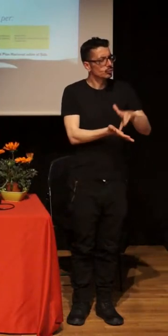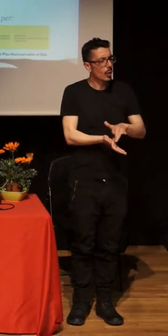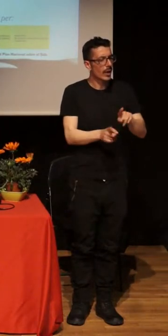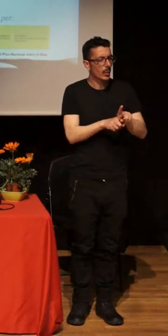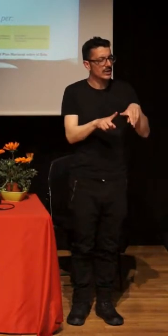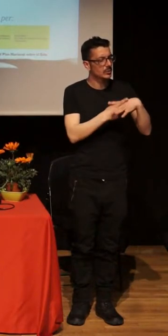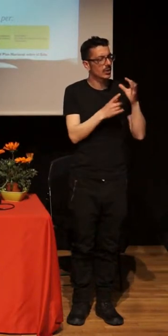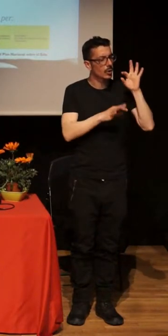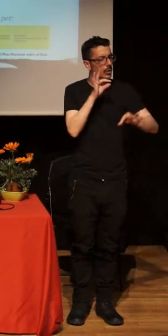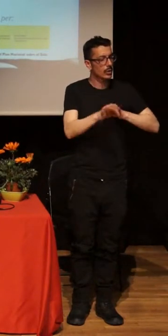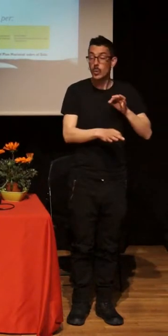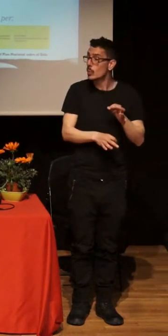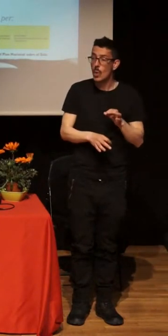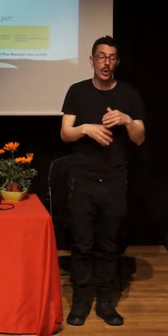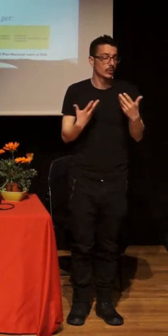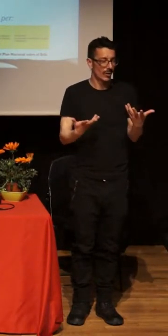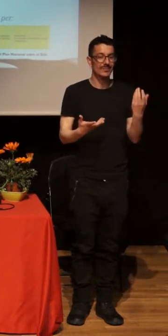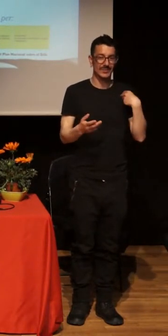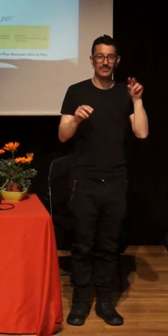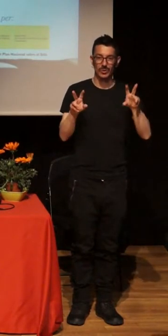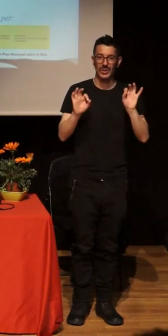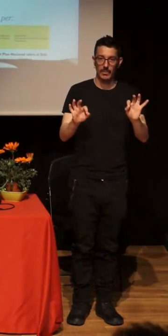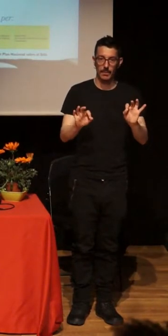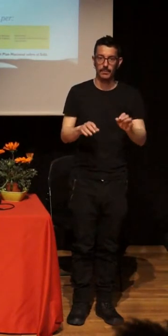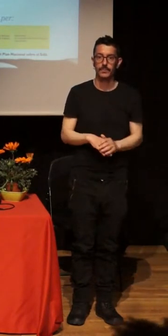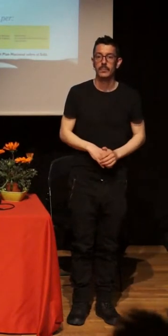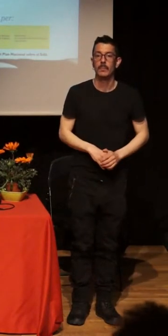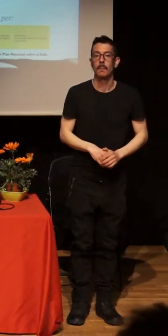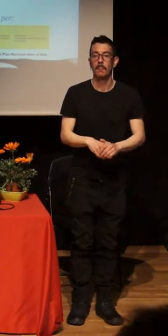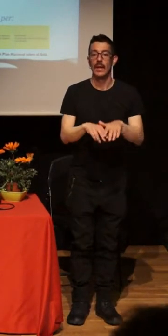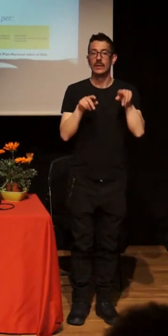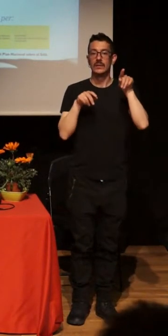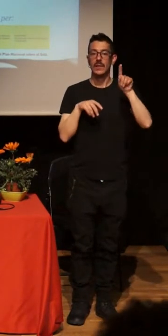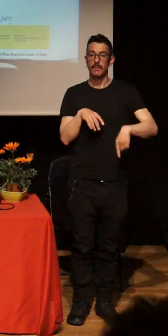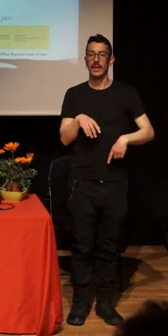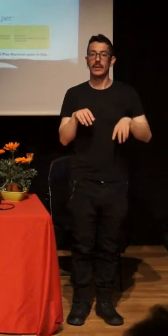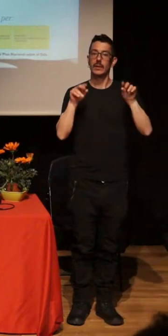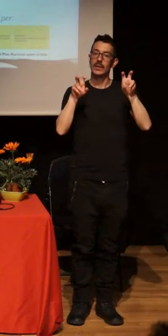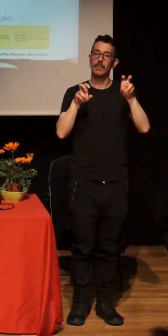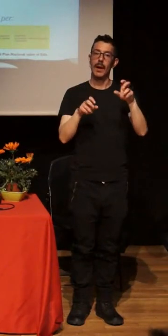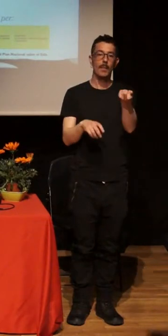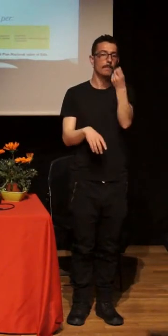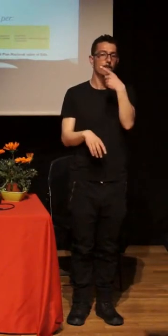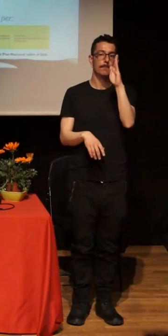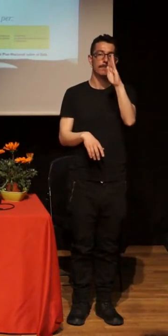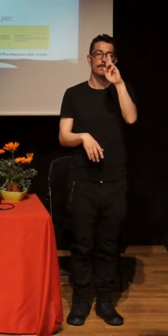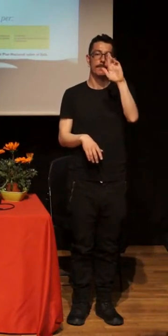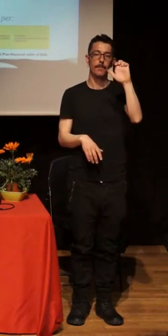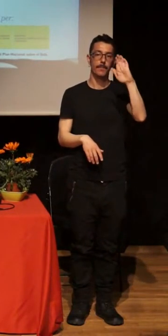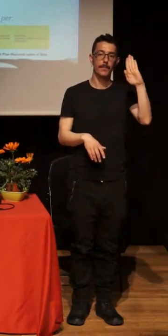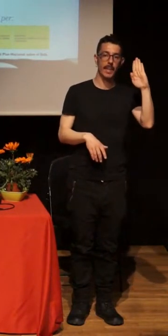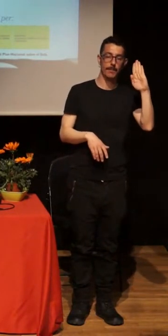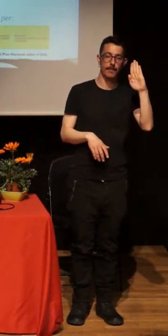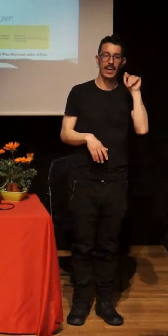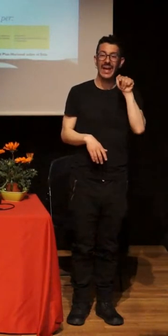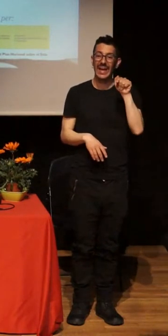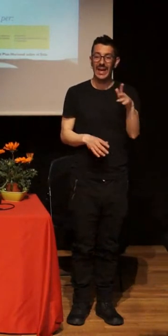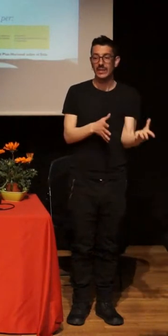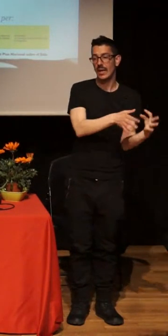La profilaxis post-exposición, de la que antes se hablaba también y que fue un caballo de batalla, dejó de estar vinculada específicamente al